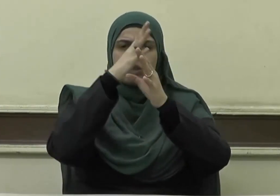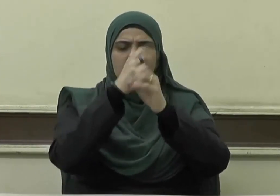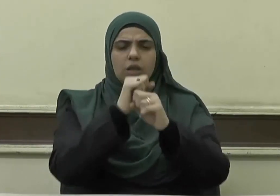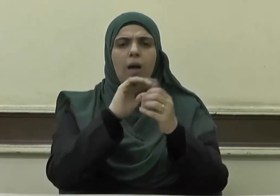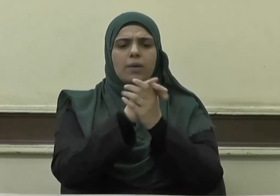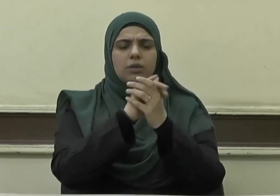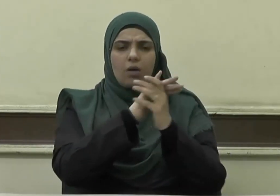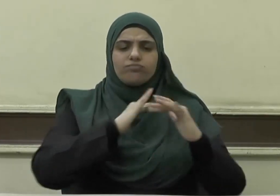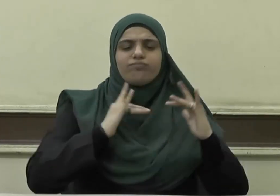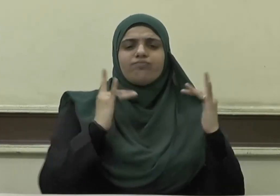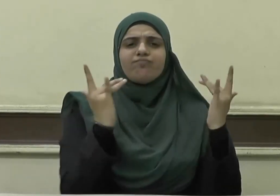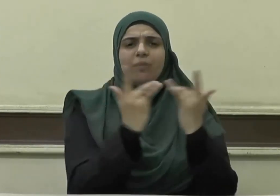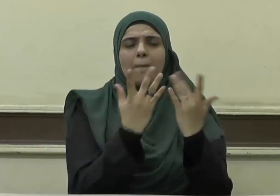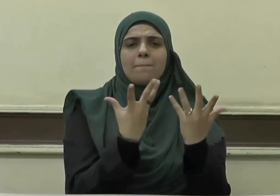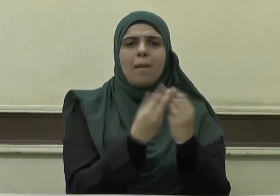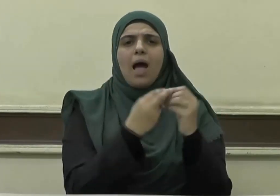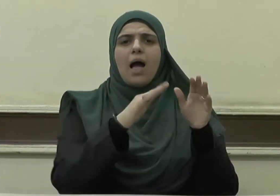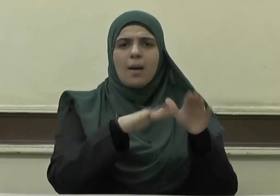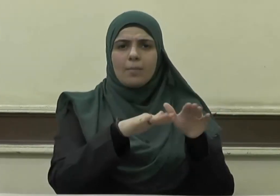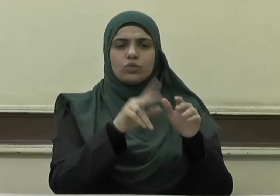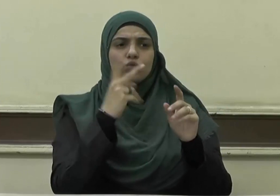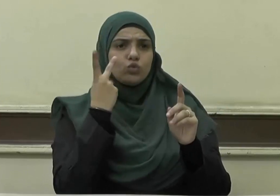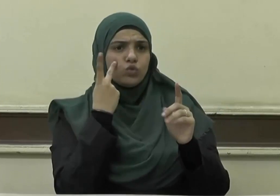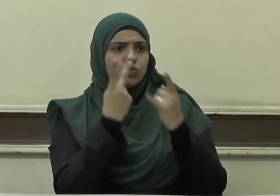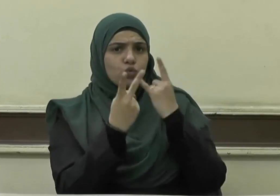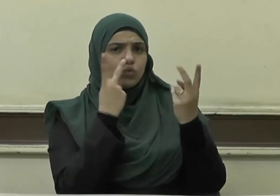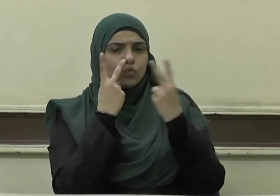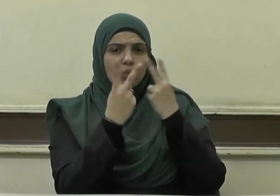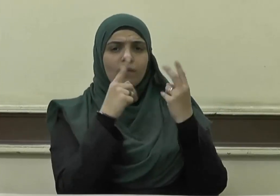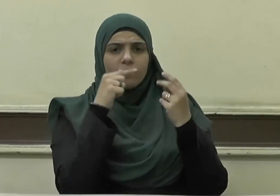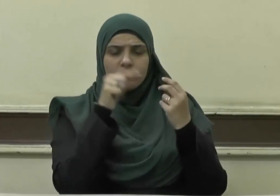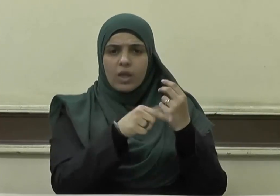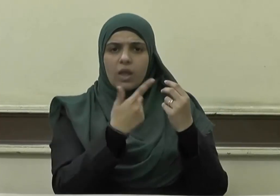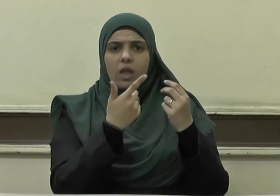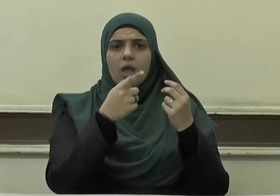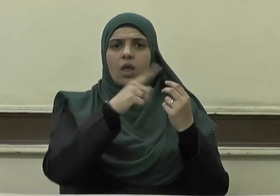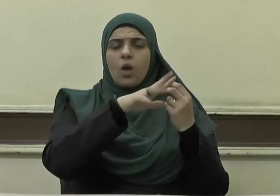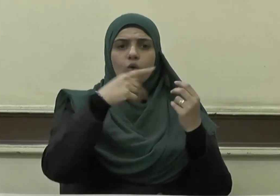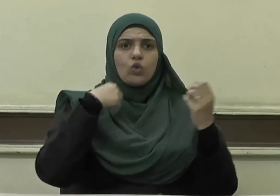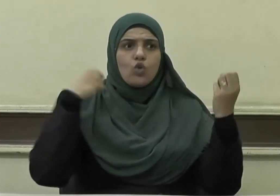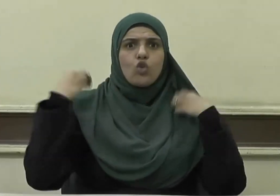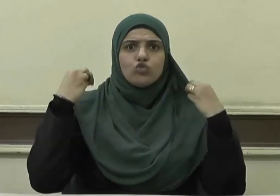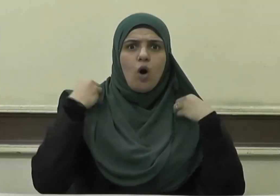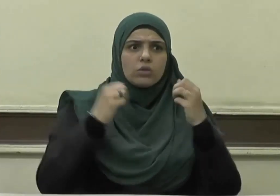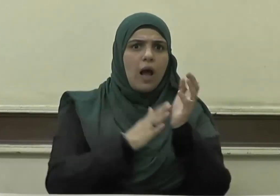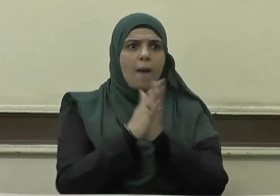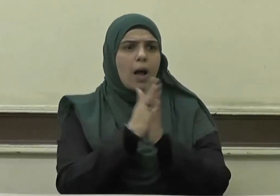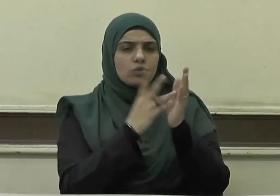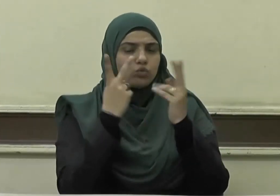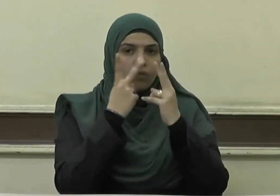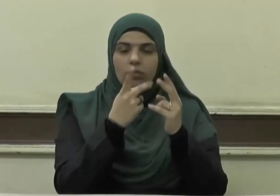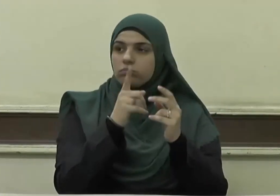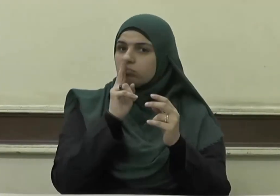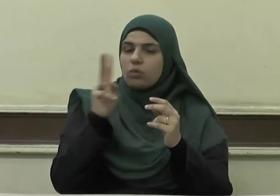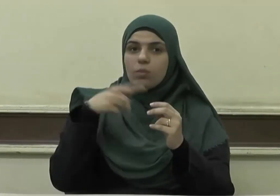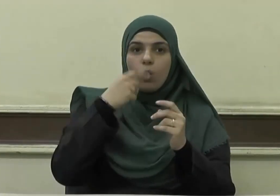عليه وسلم من جلده ونشاطه فقالوا يا رسول الله